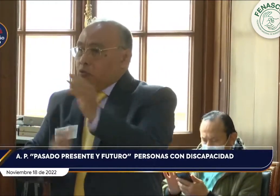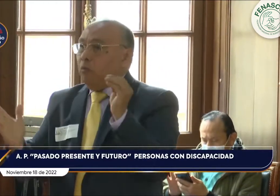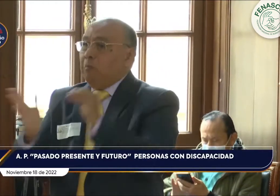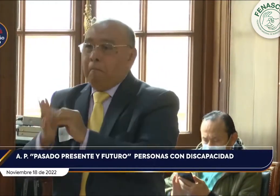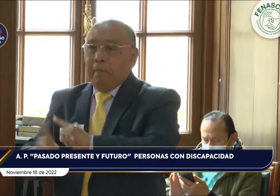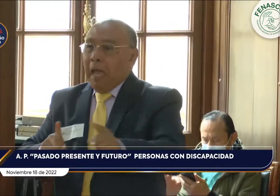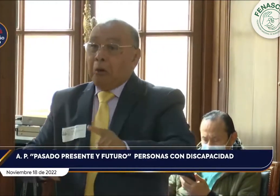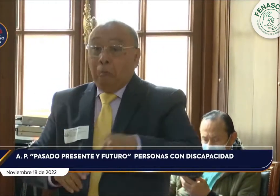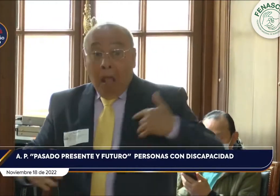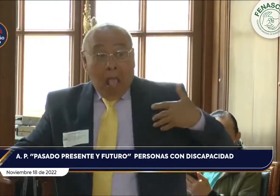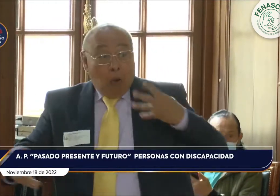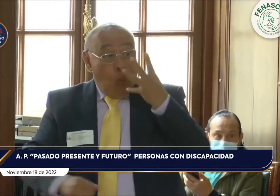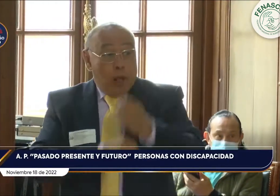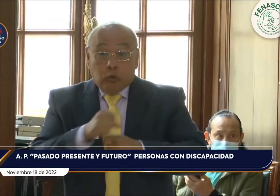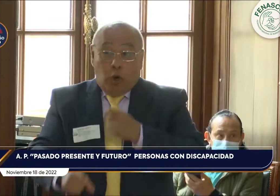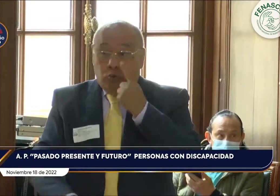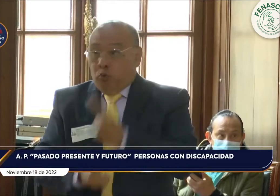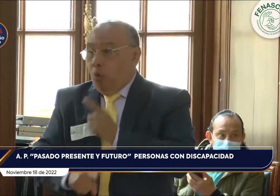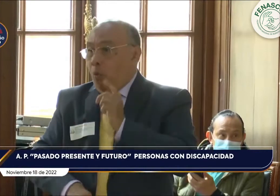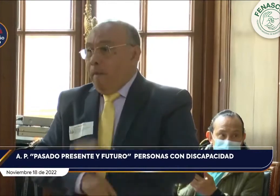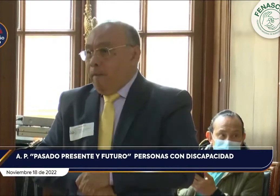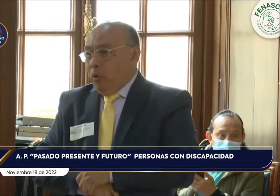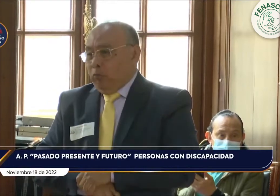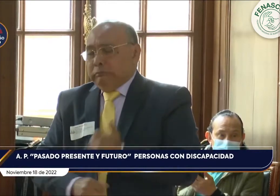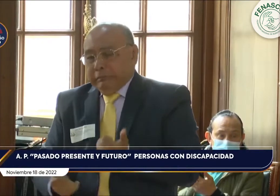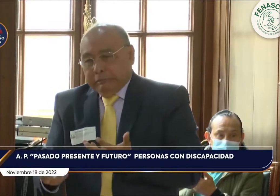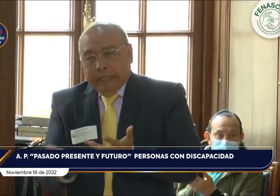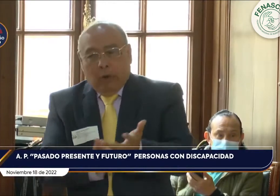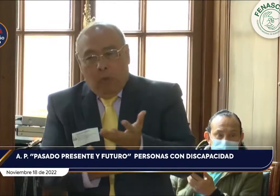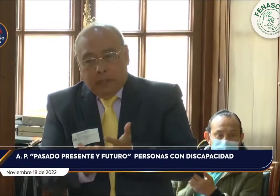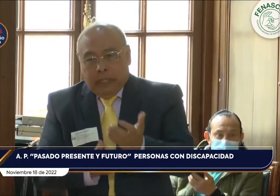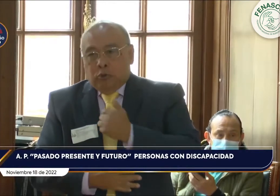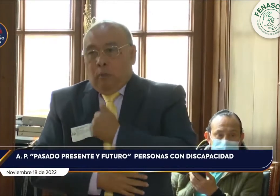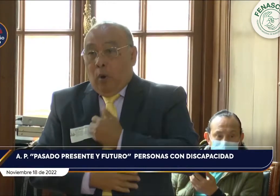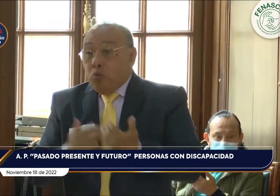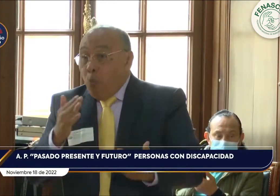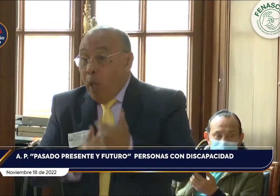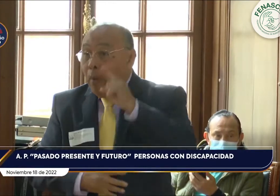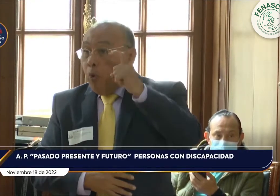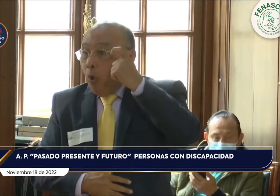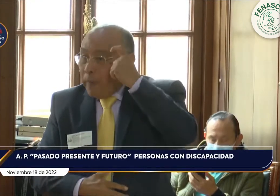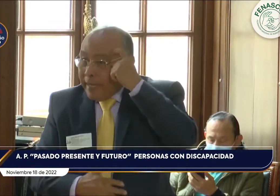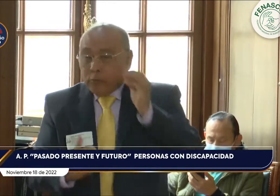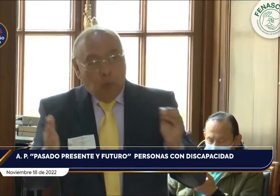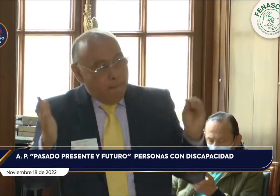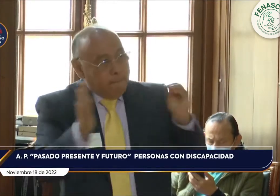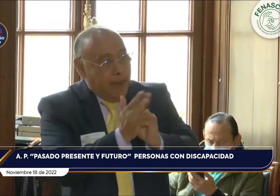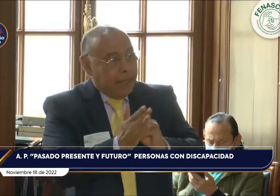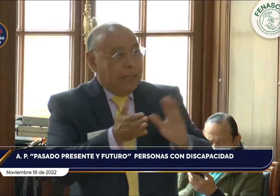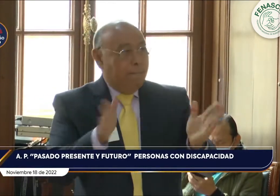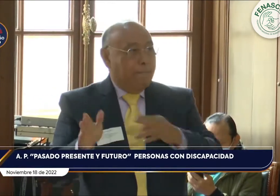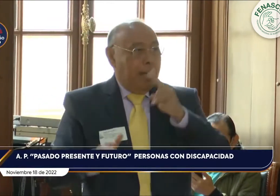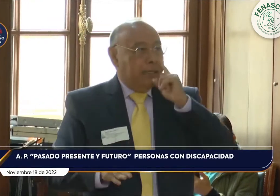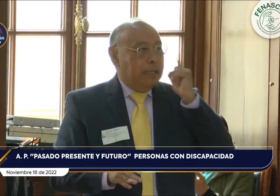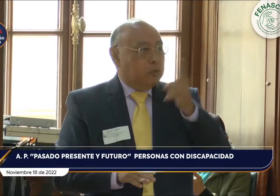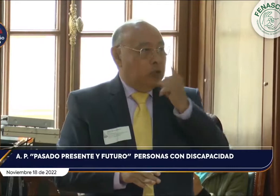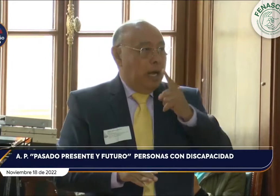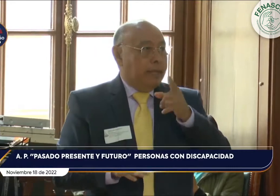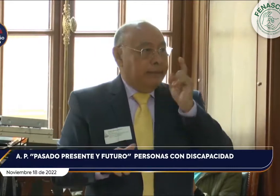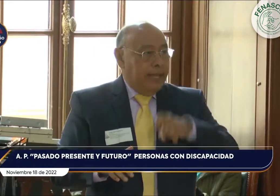de Desarrollo se colocó, pero cuatro años después esto no se cumplió. Entonces, son esas recomendaciones que se tienen, que por favor en el nuevo gobierno,